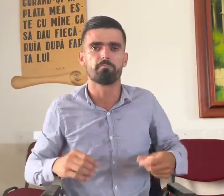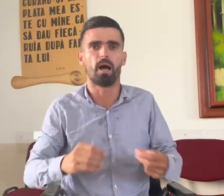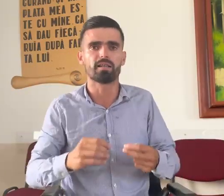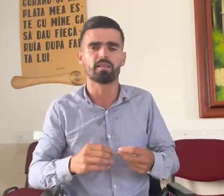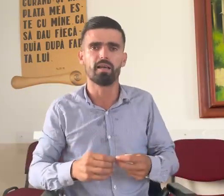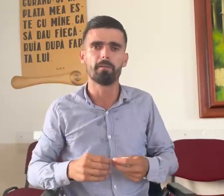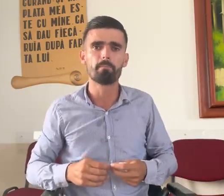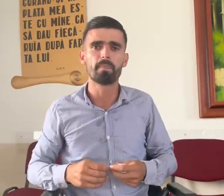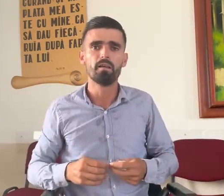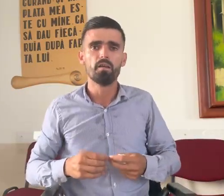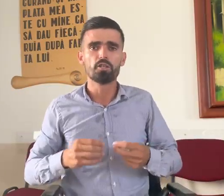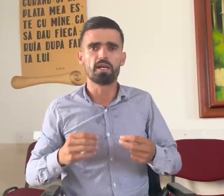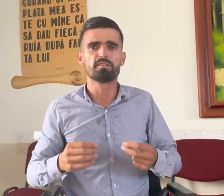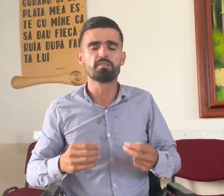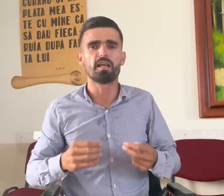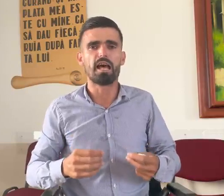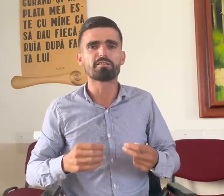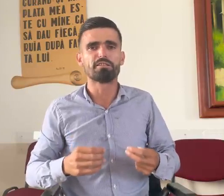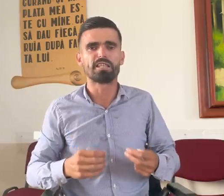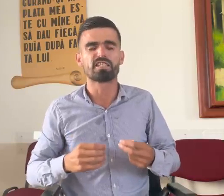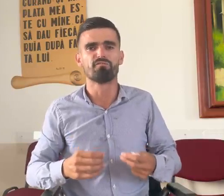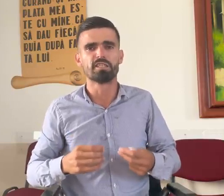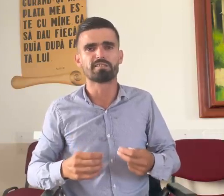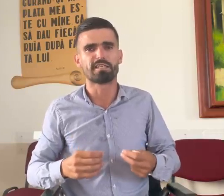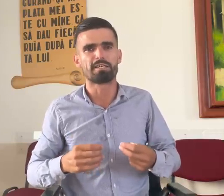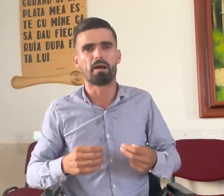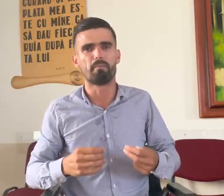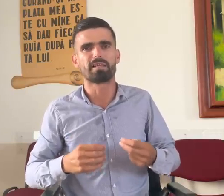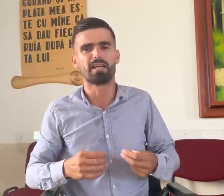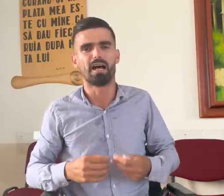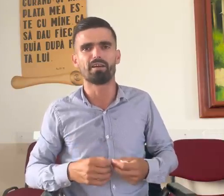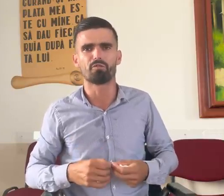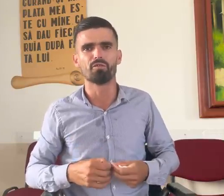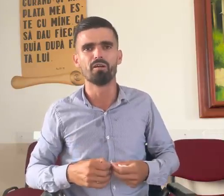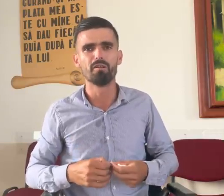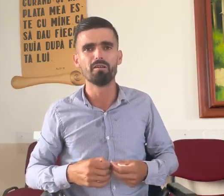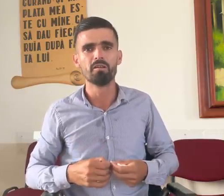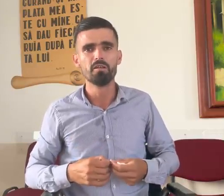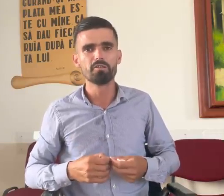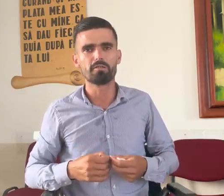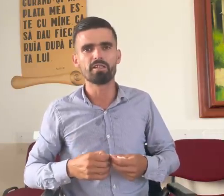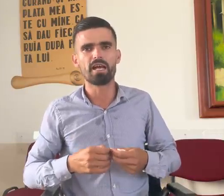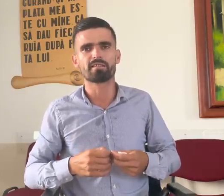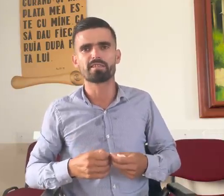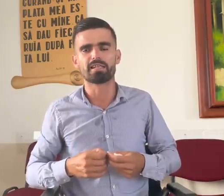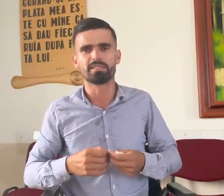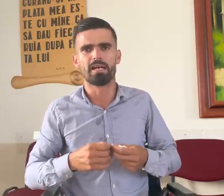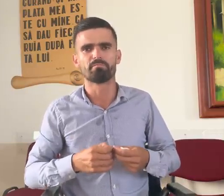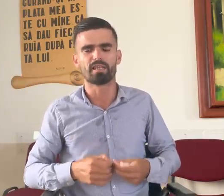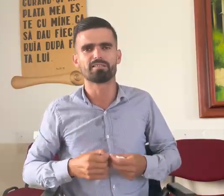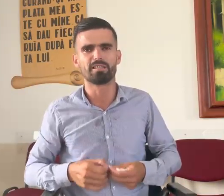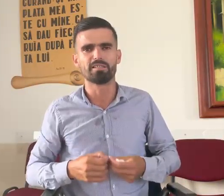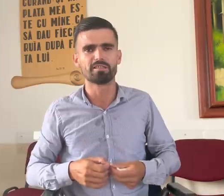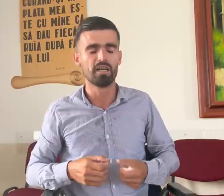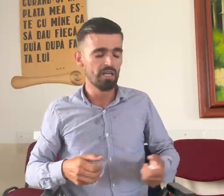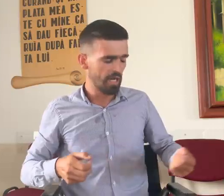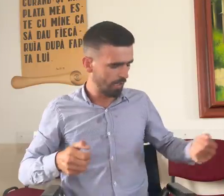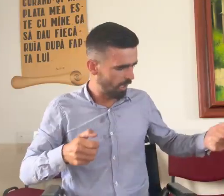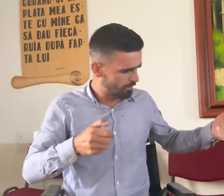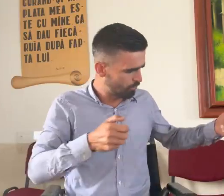spate și a zis te lasă, te zvânt, să te mai bata aerul. Dimineața când mi-am trezit, a luat